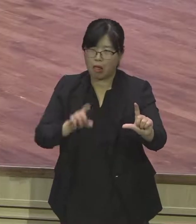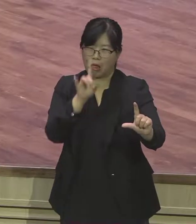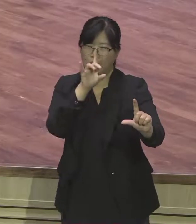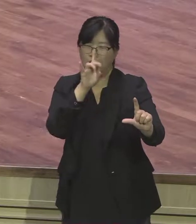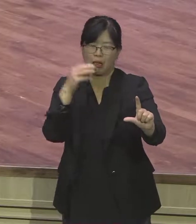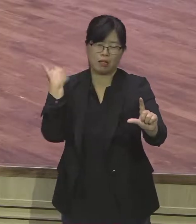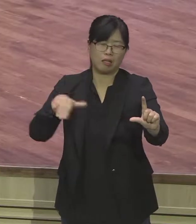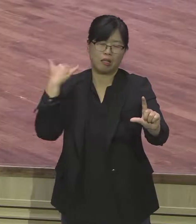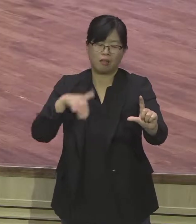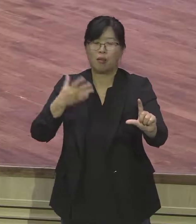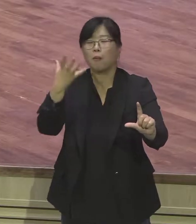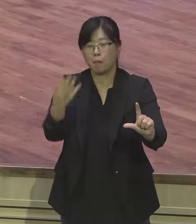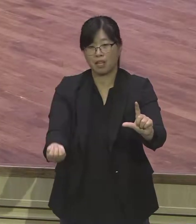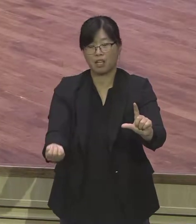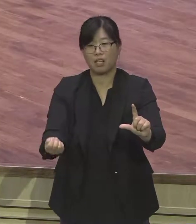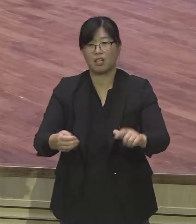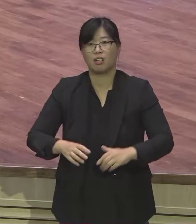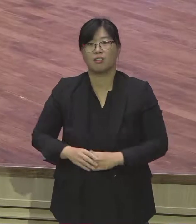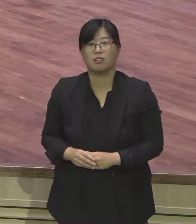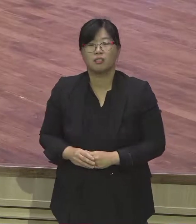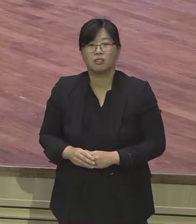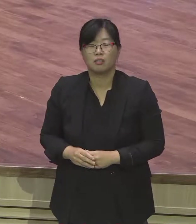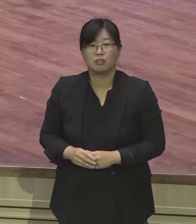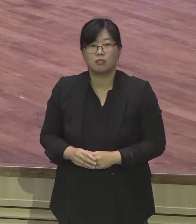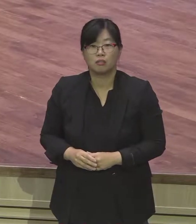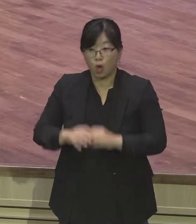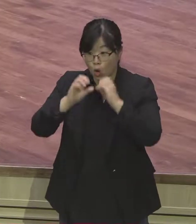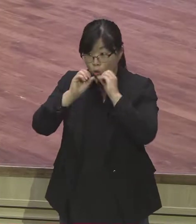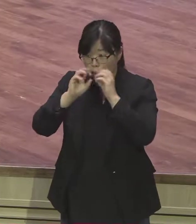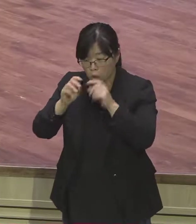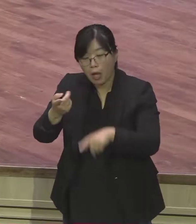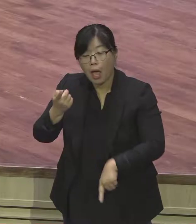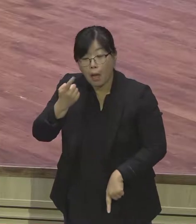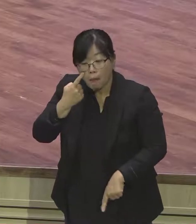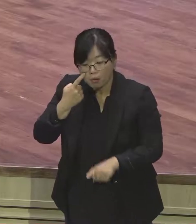그러니까 뭐요? 무슨 말입니까? 전도 훈련을 모신 걸 해봤어야지.